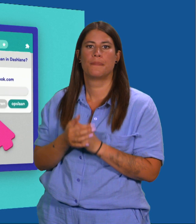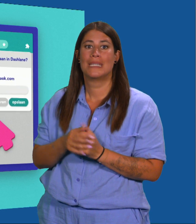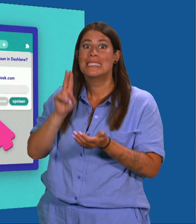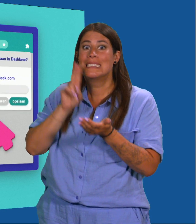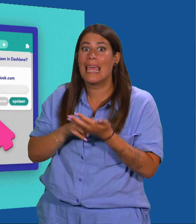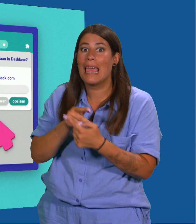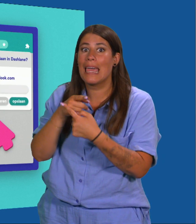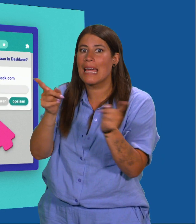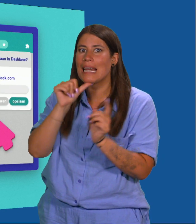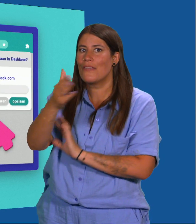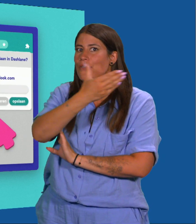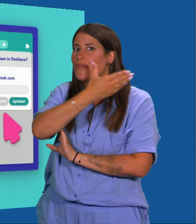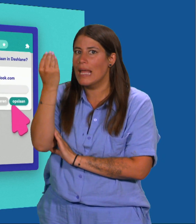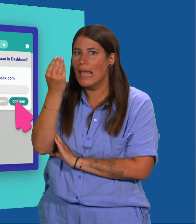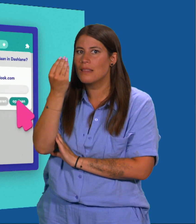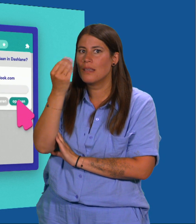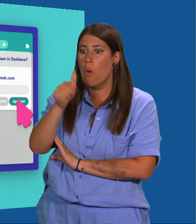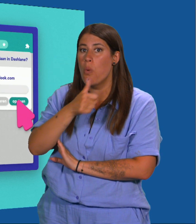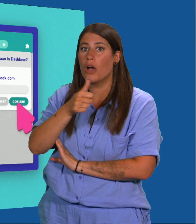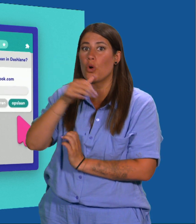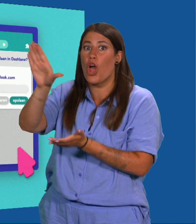het wachtwoord op te slaan in je wachtwoordkluis.